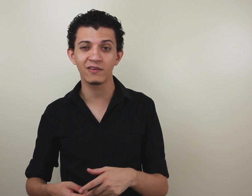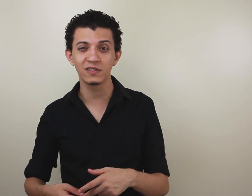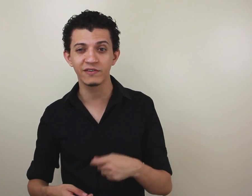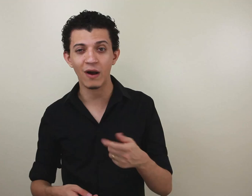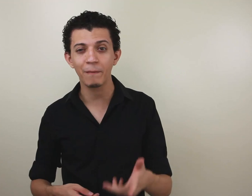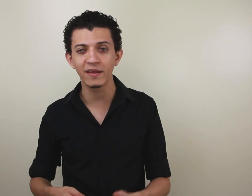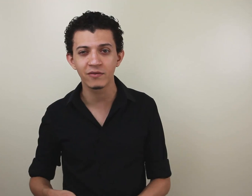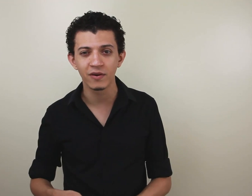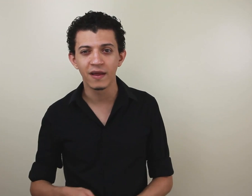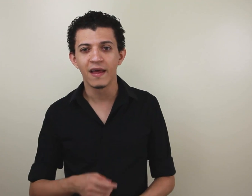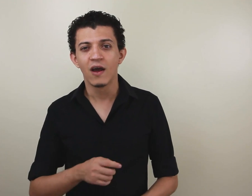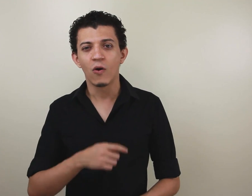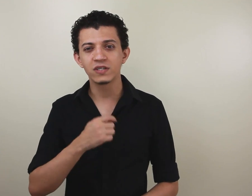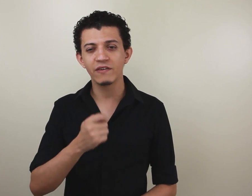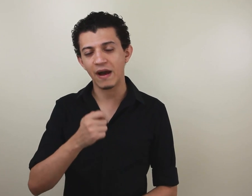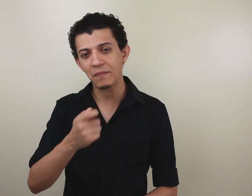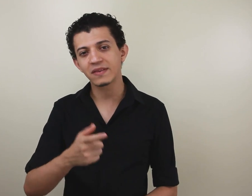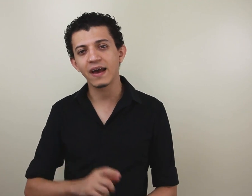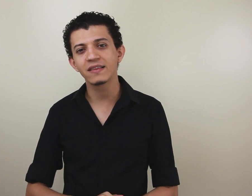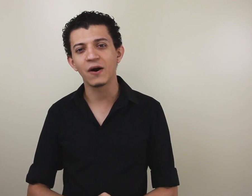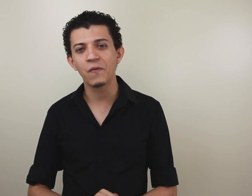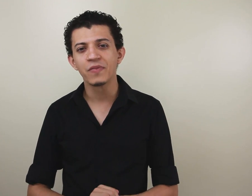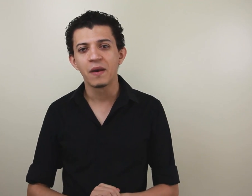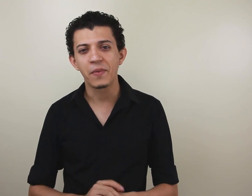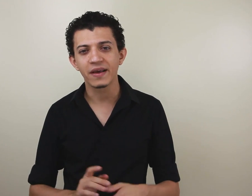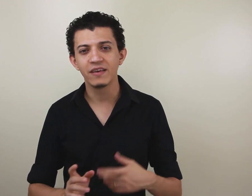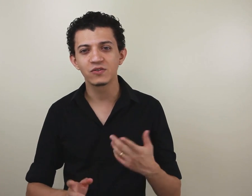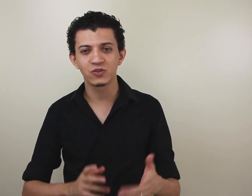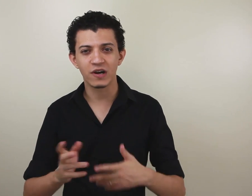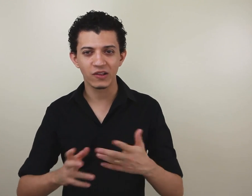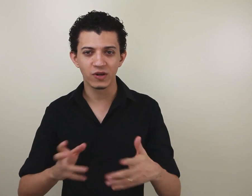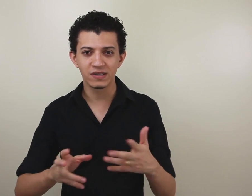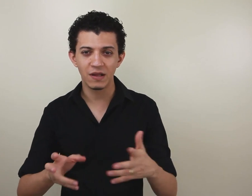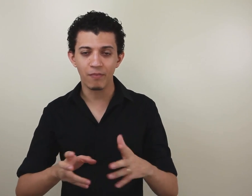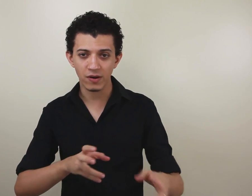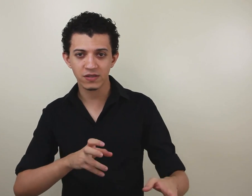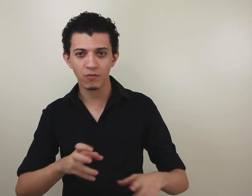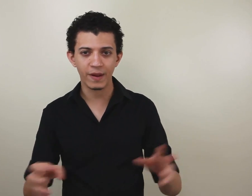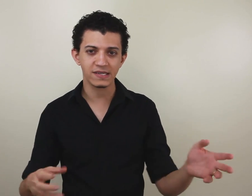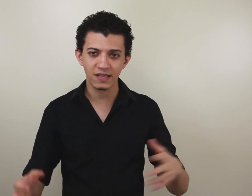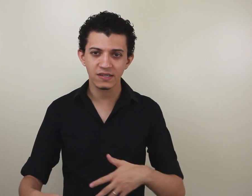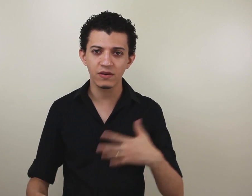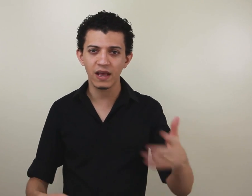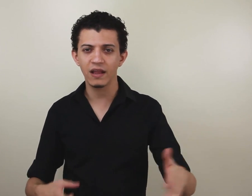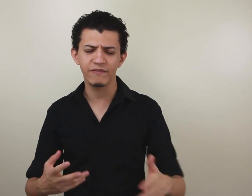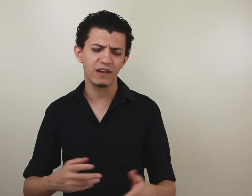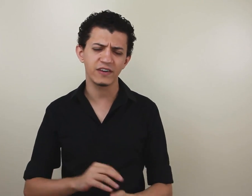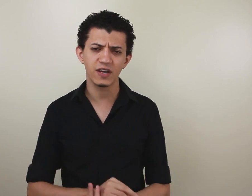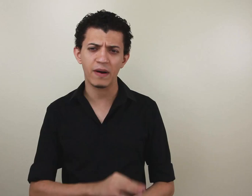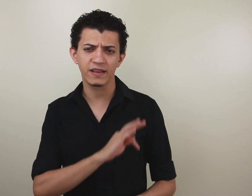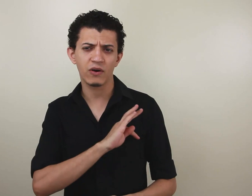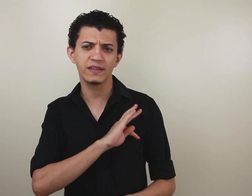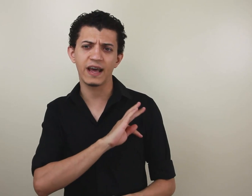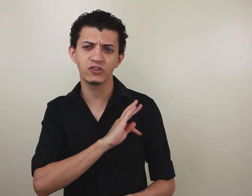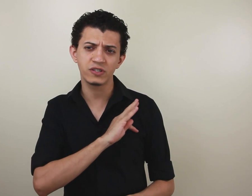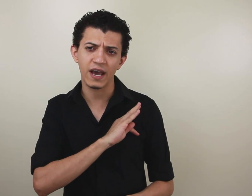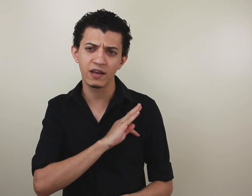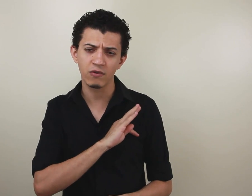inclusive, um apito. Onde ele vai apitar, então, para que os seus jogadores ali possam prestar atenção nele. Enfim, ele vai chamar. Então, a ideia de técnico